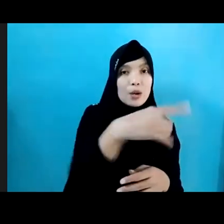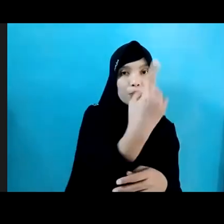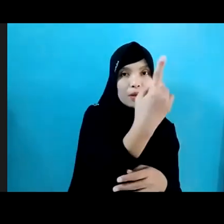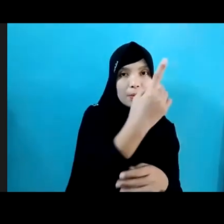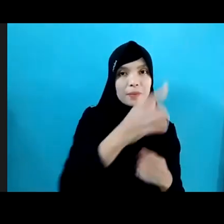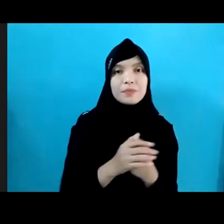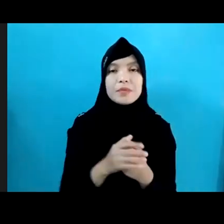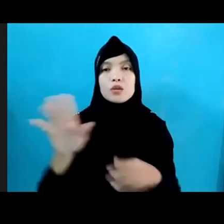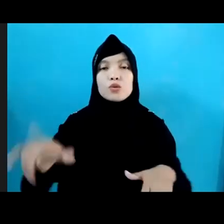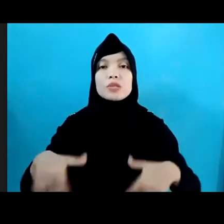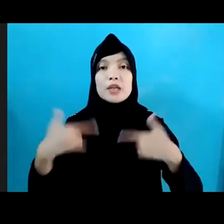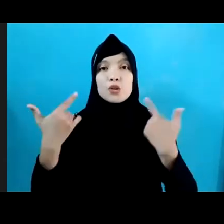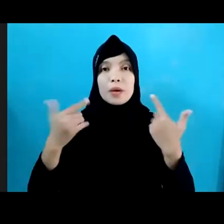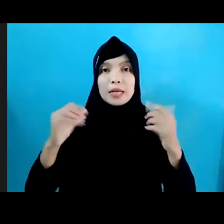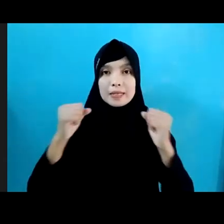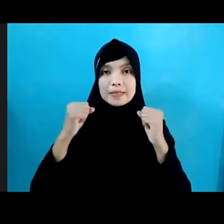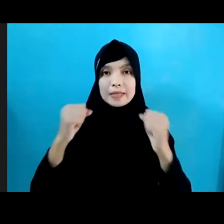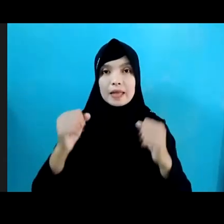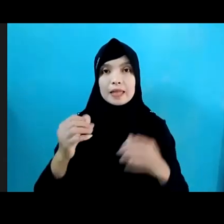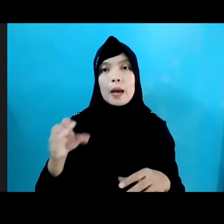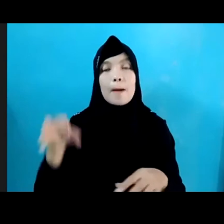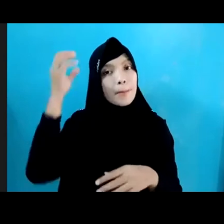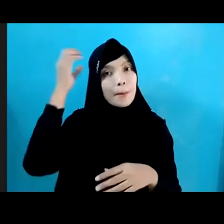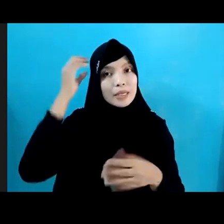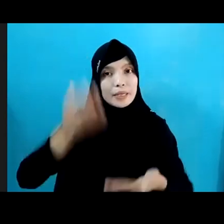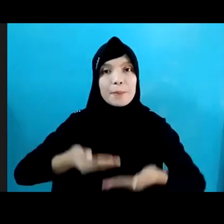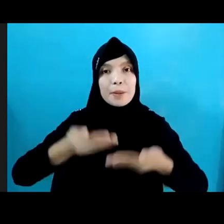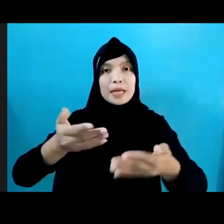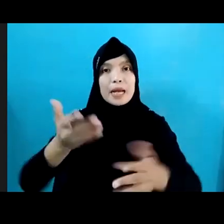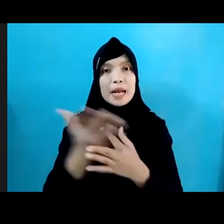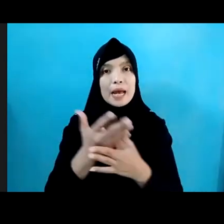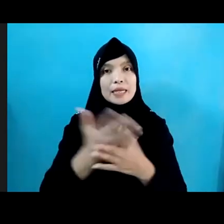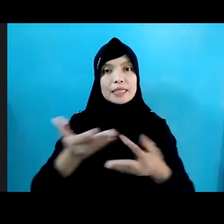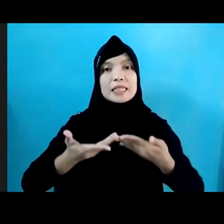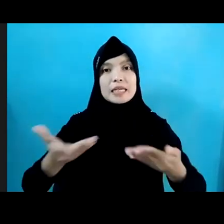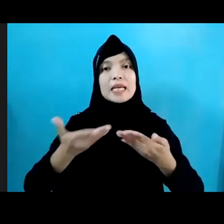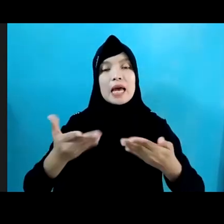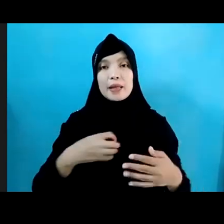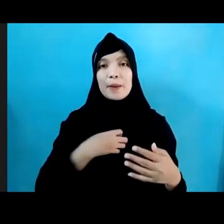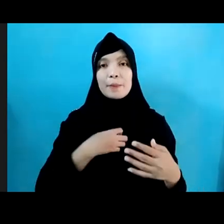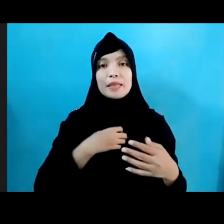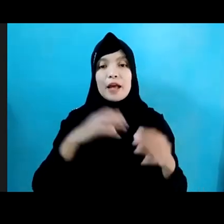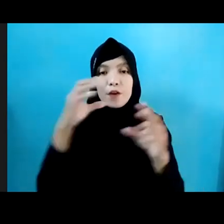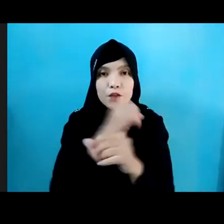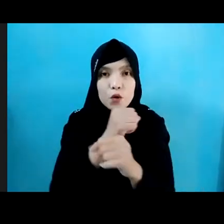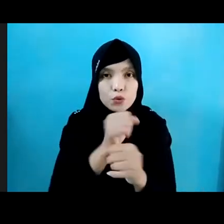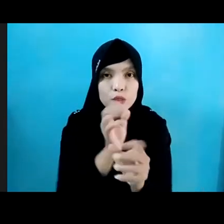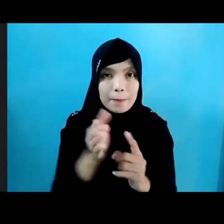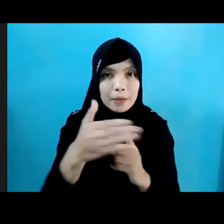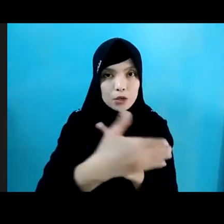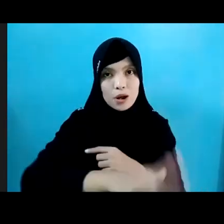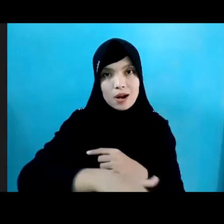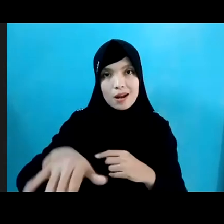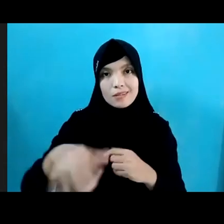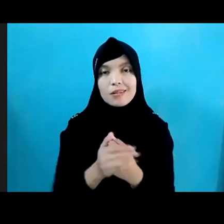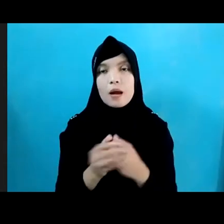Pemerintah Memberikan Akses Layanan Kesehatan Mental Yang Berfokus Pada Perlindungan Anak Dan Juga Meningkatkan